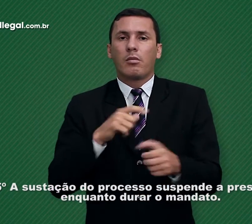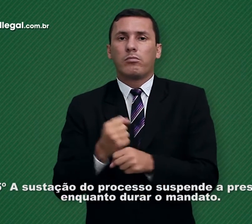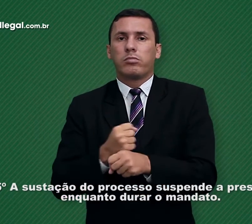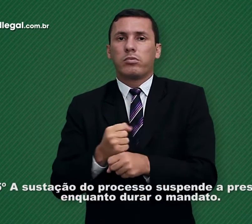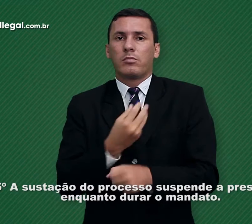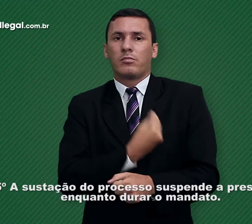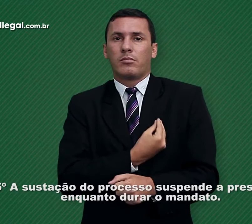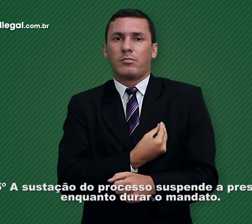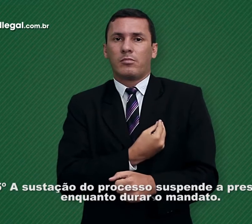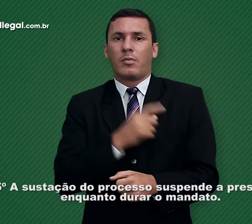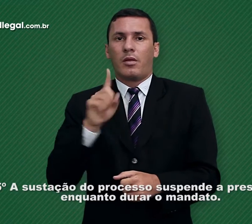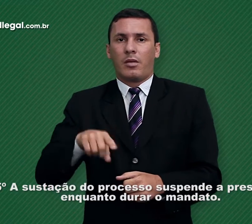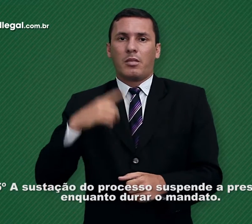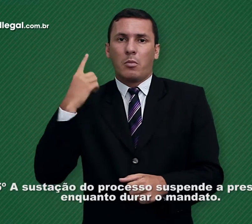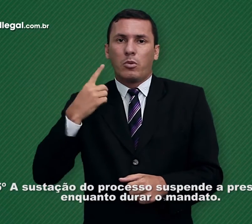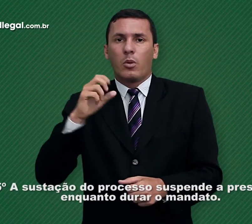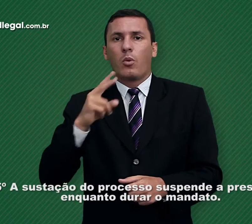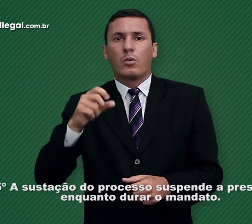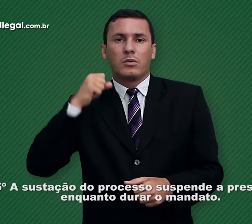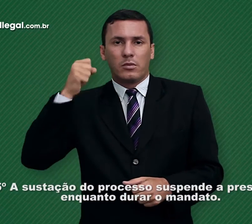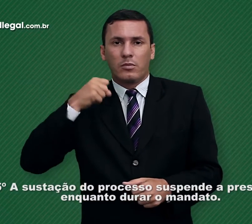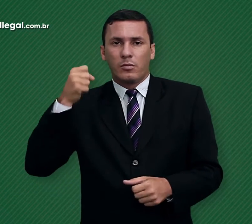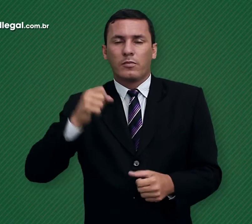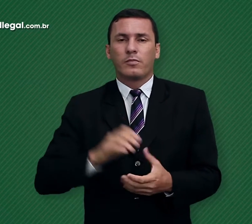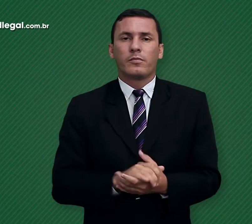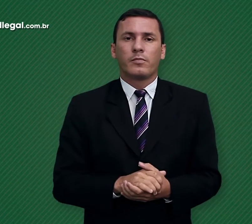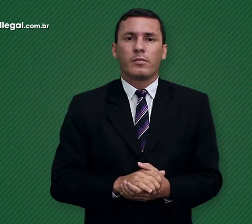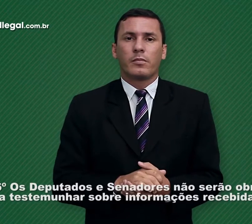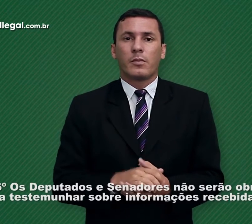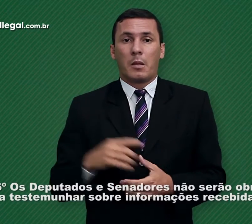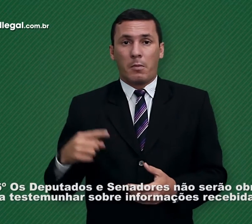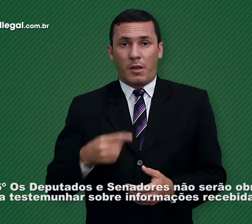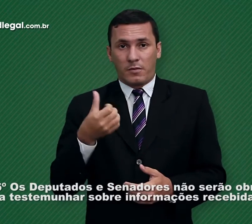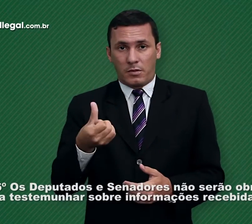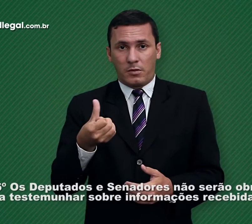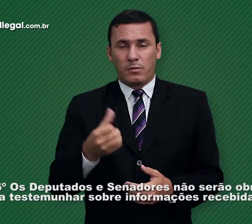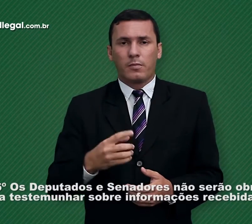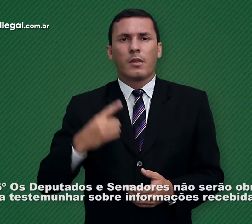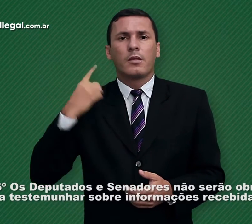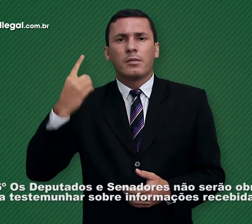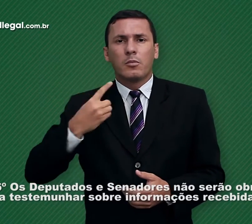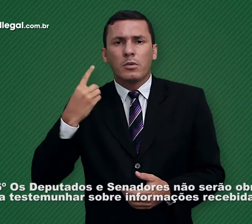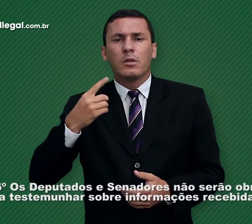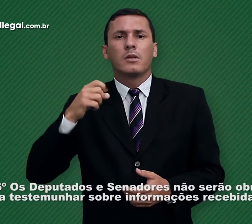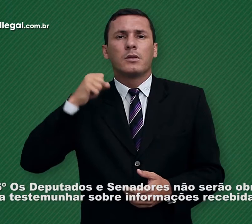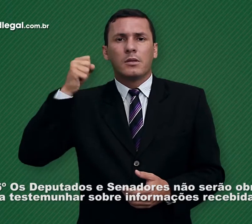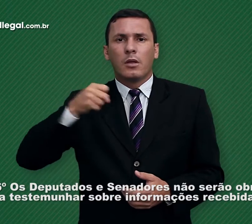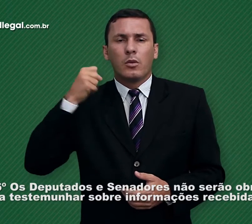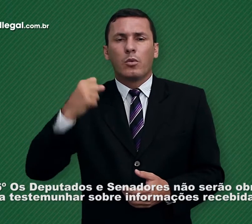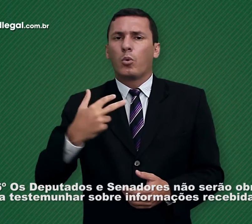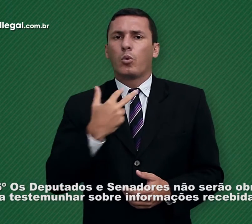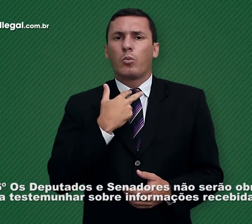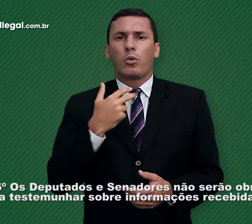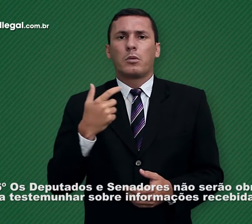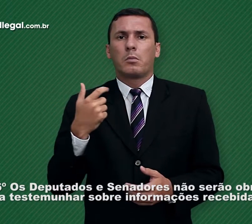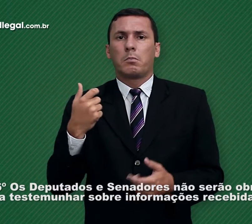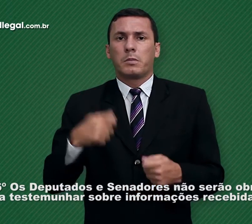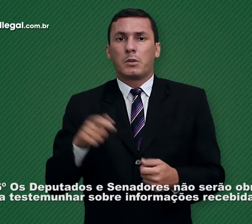prescrição enquanto durar o mandato. Parágrafo 6º Os deputados e senadores não serão